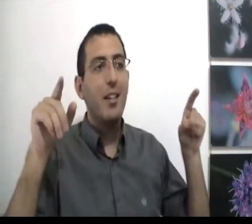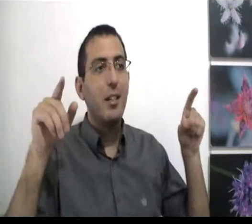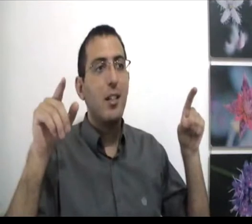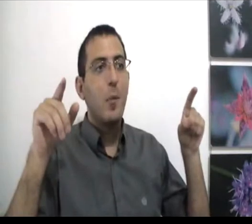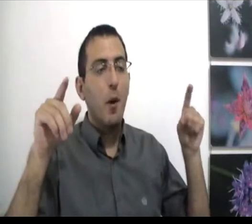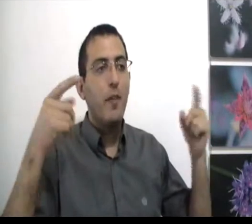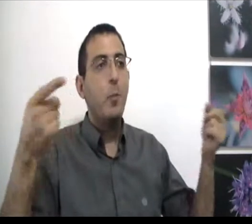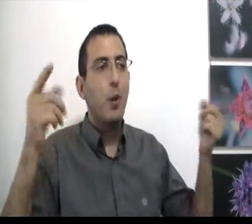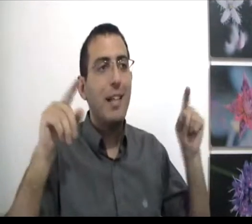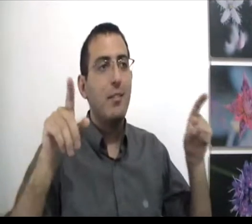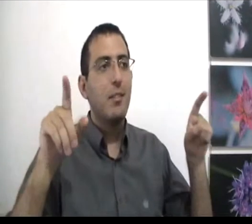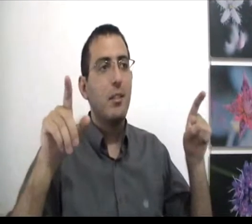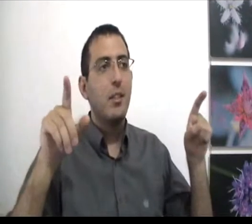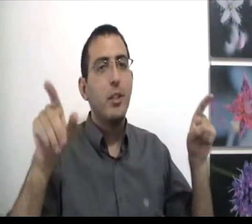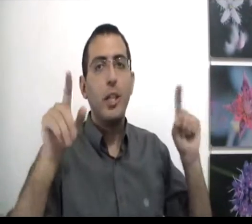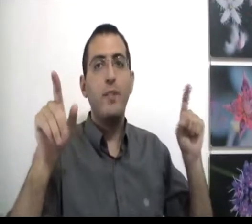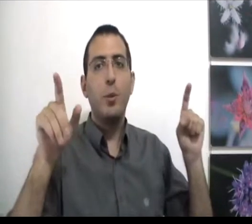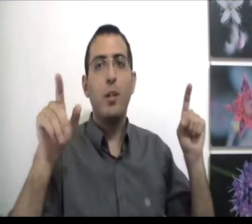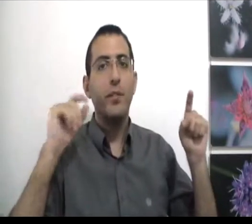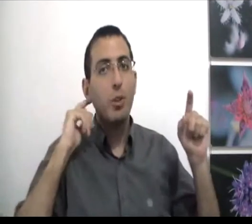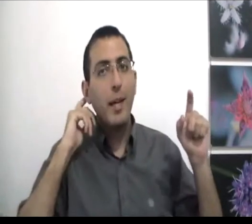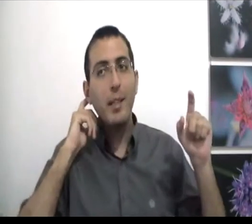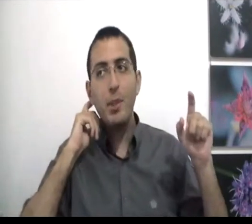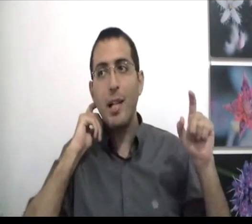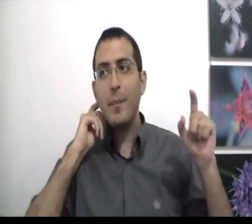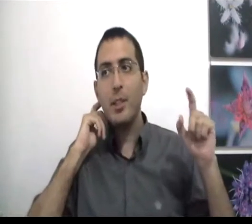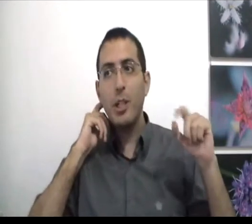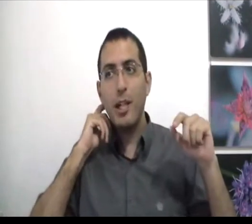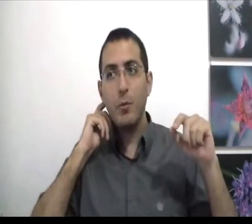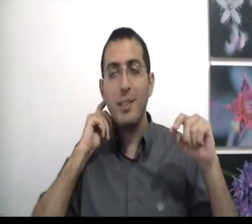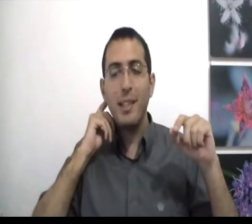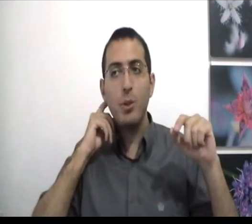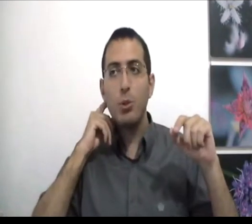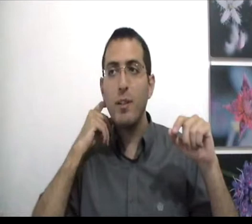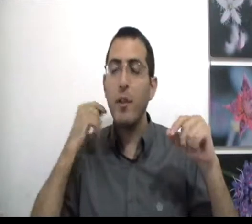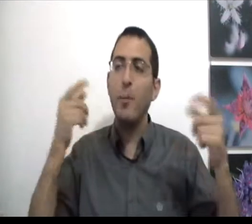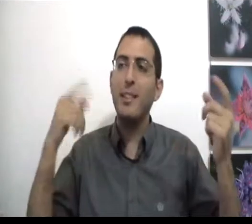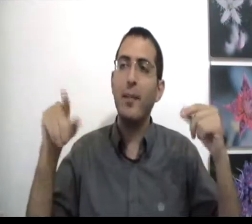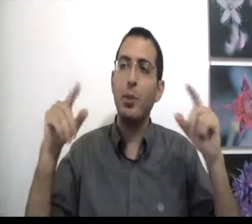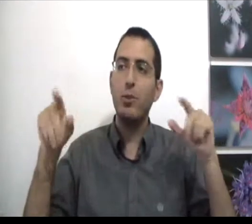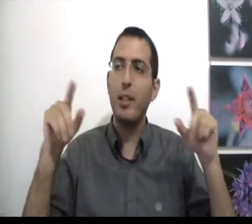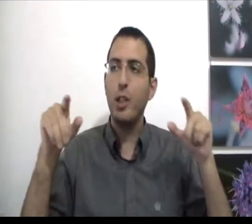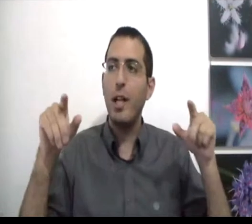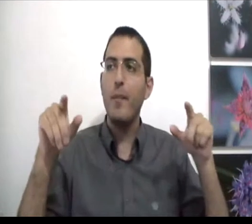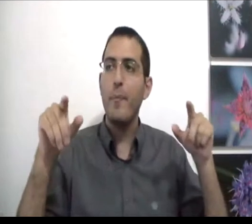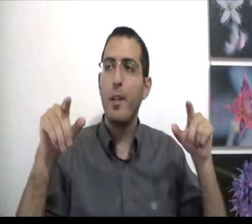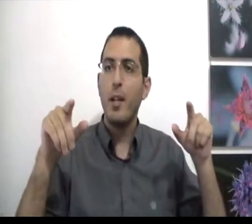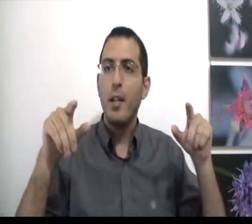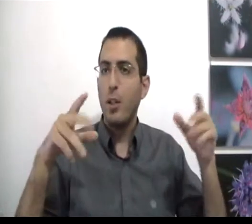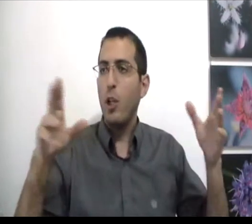באופן מוחלט שאין אפשרות להבין. זאת אומרת, אם יש לאדם איזה שאלה והוא מנסה למצוא תשובה ולא מצליח למצוא תשובה לשאלה, יכול